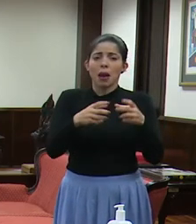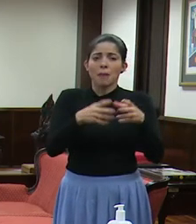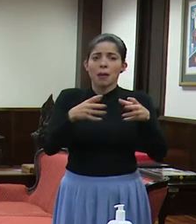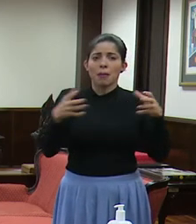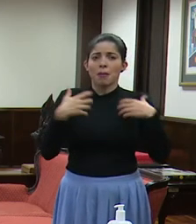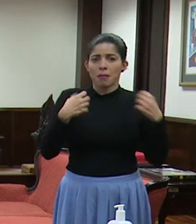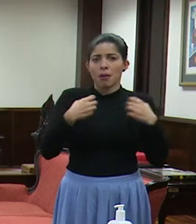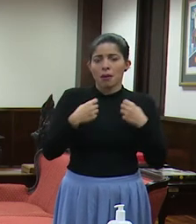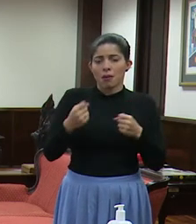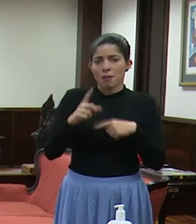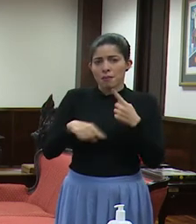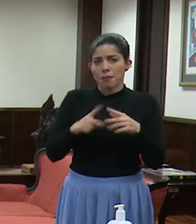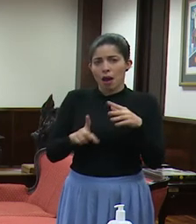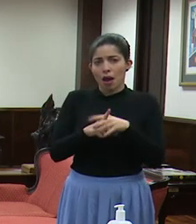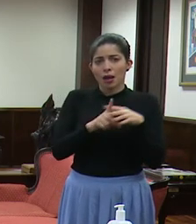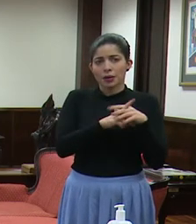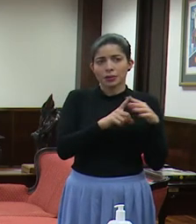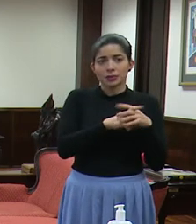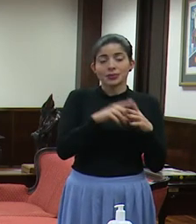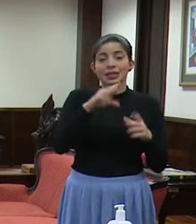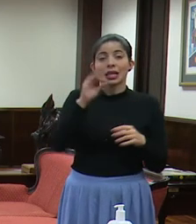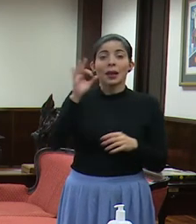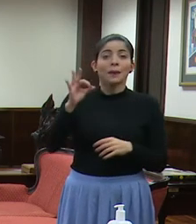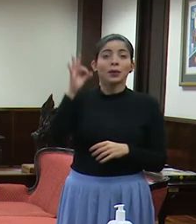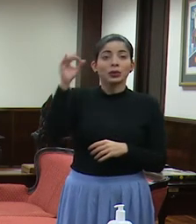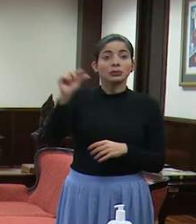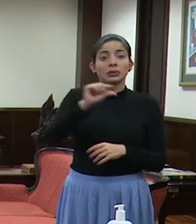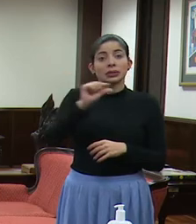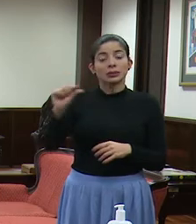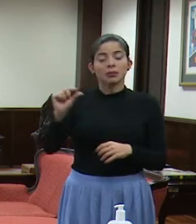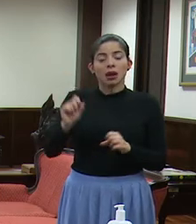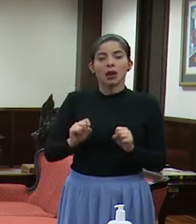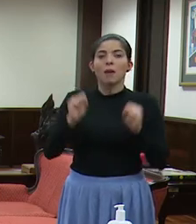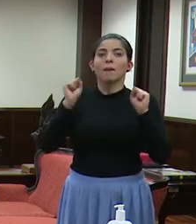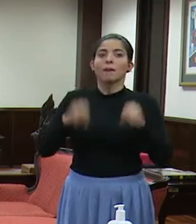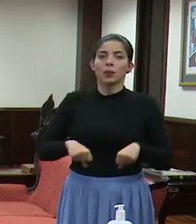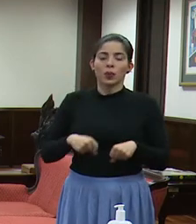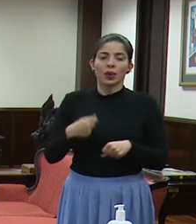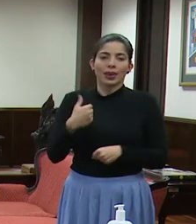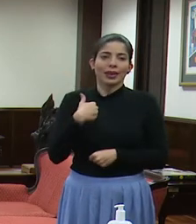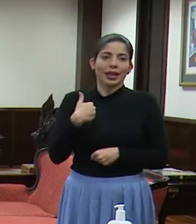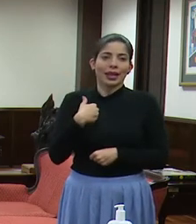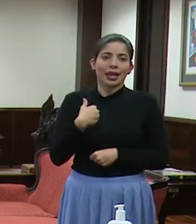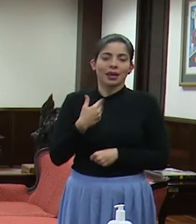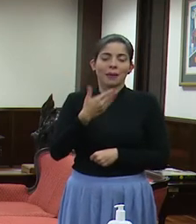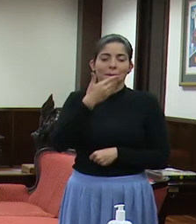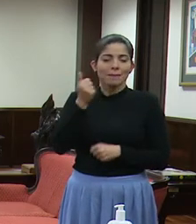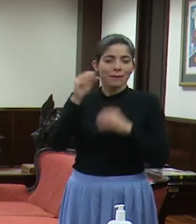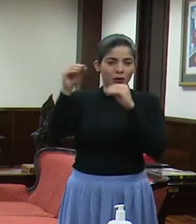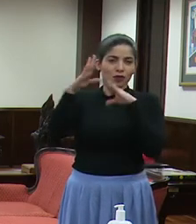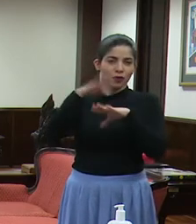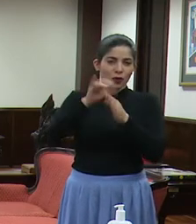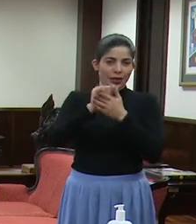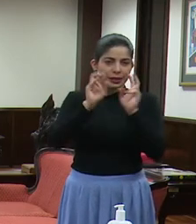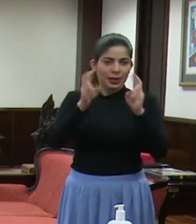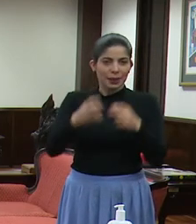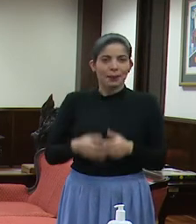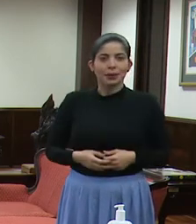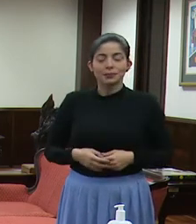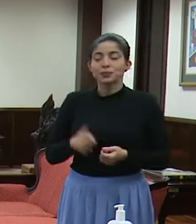y creo que a partir de la semana entrante, pues ya pudiésemos tener mejores datos con relación a este tema.